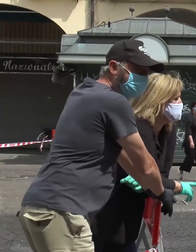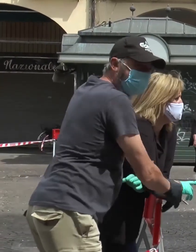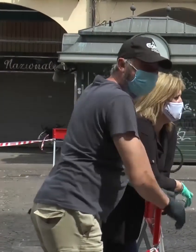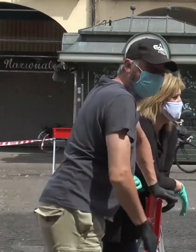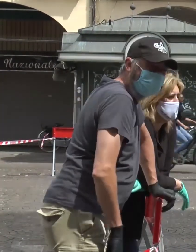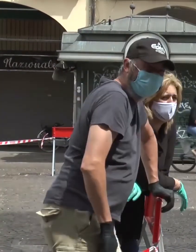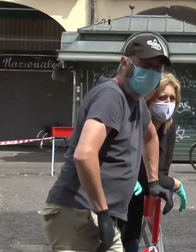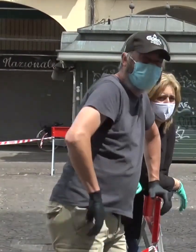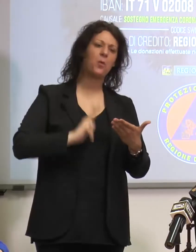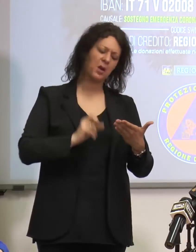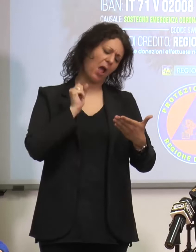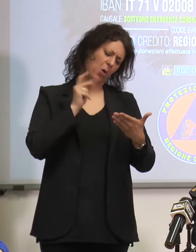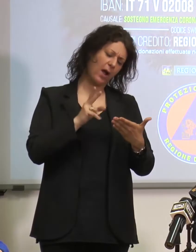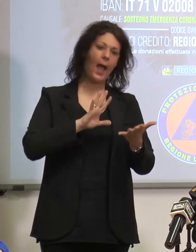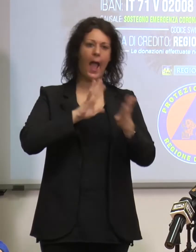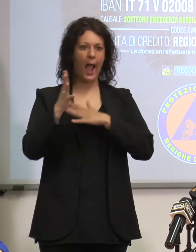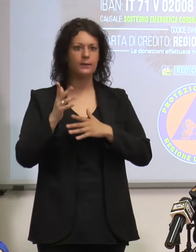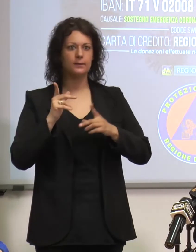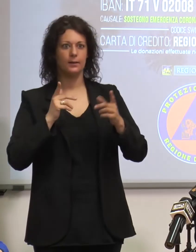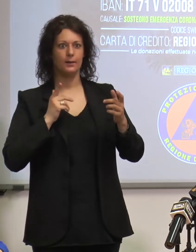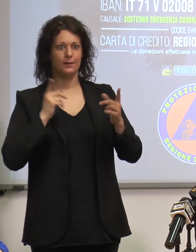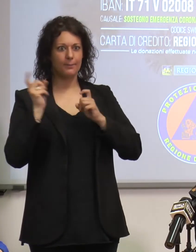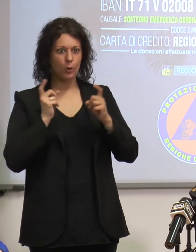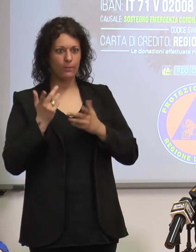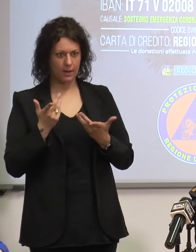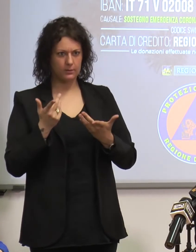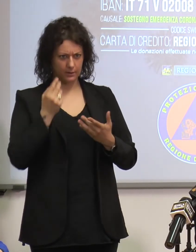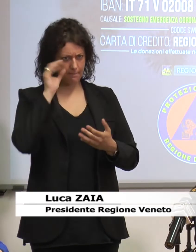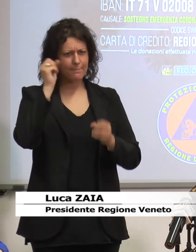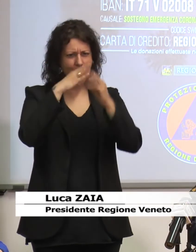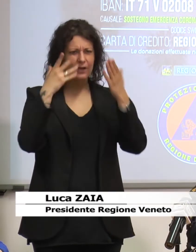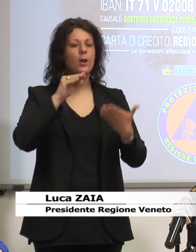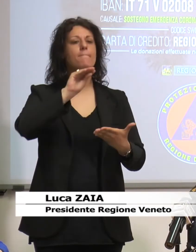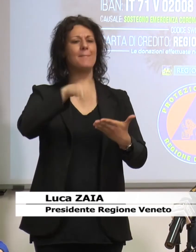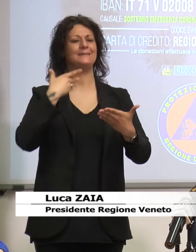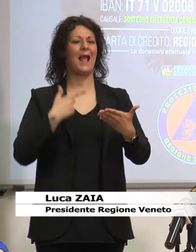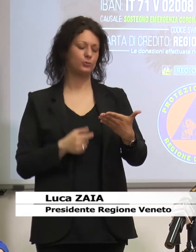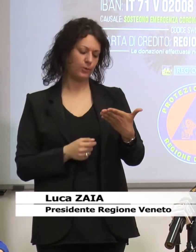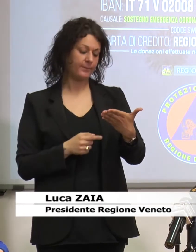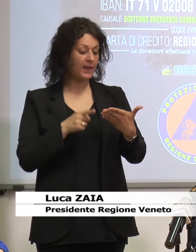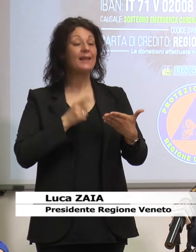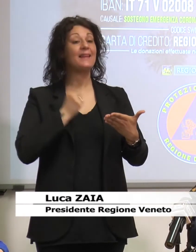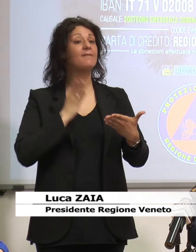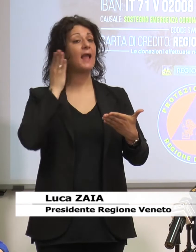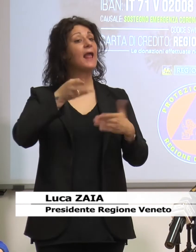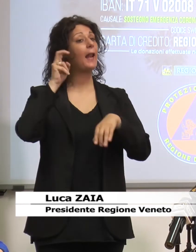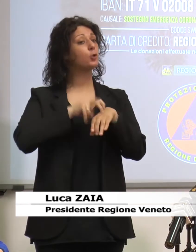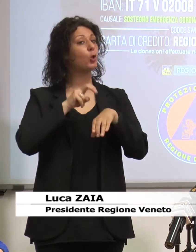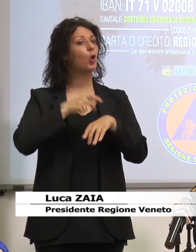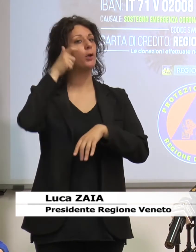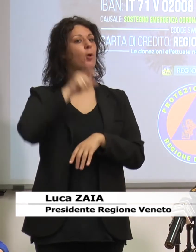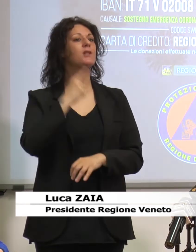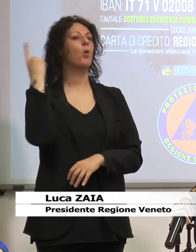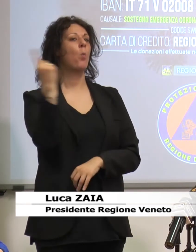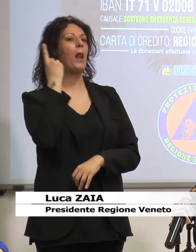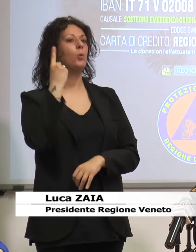piena del Veneto. Recati dal tuo medico che hai avuto un contatto con un positivo. Cioè, scatta di tutto in testa. Se avessimo noi le liste